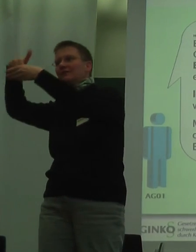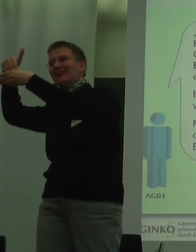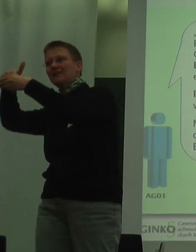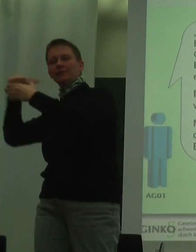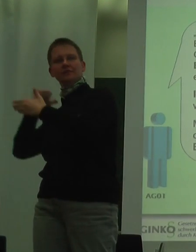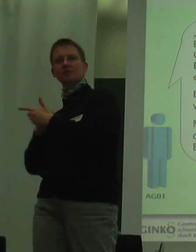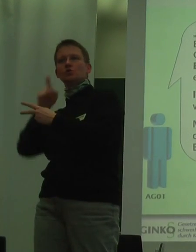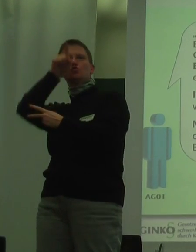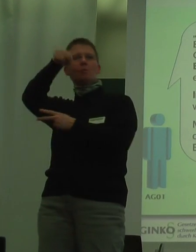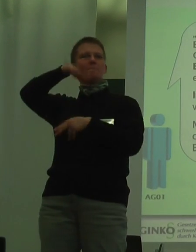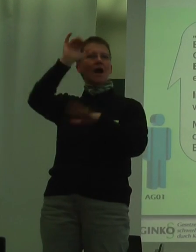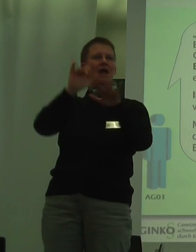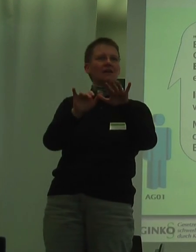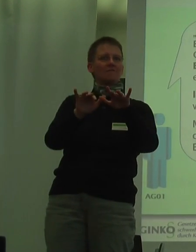du machst mehr VV-technische Betreuung.